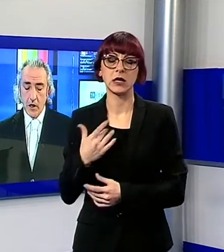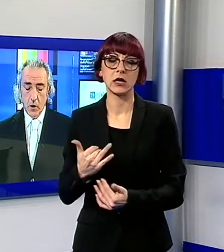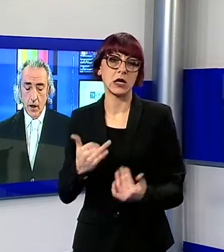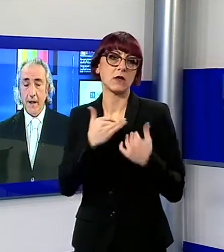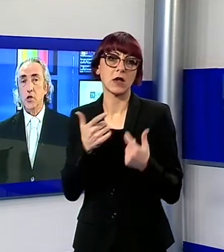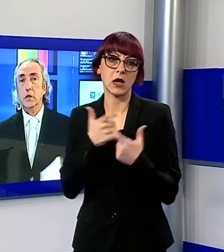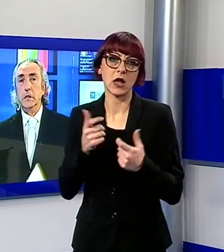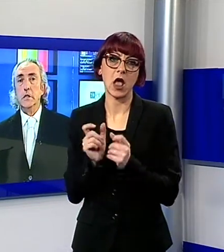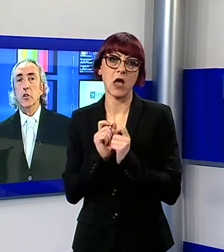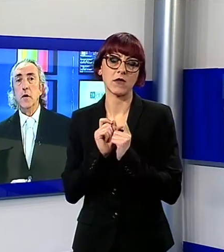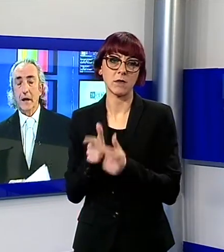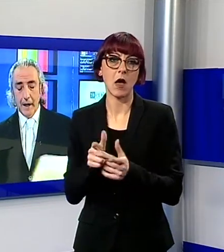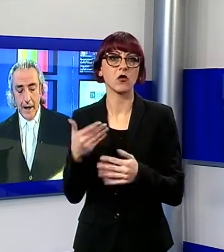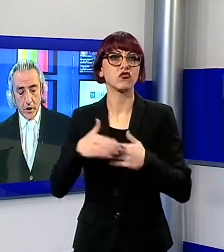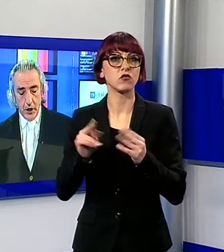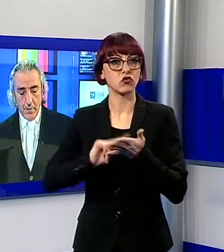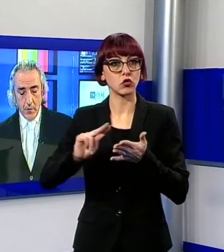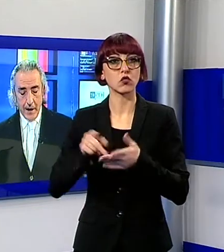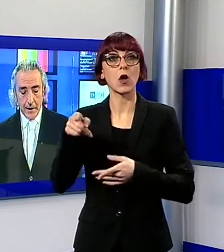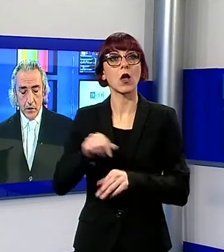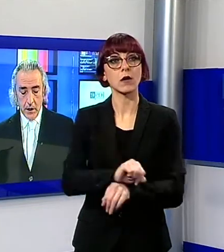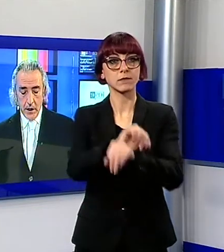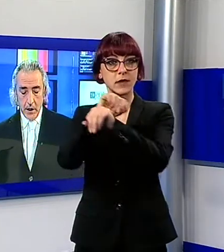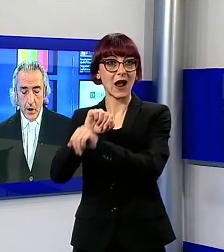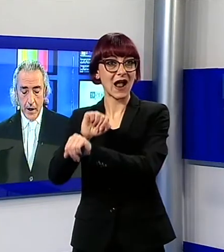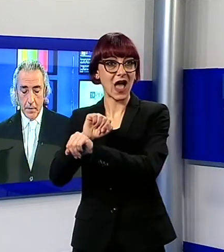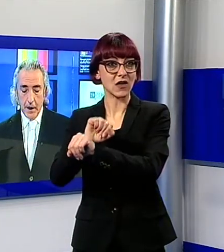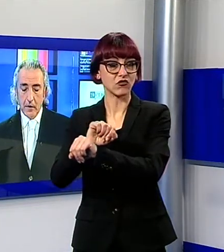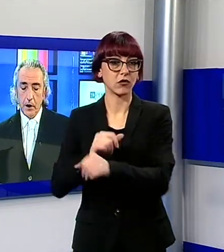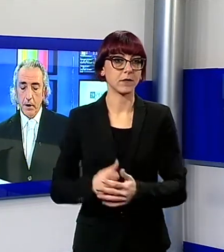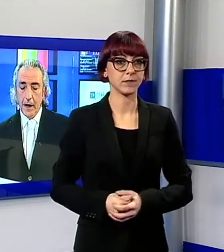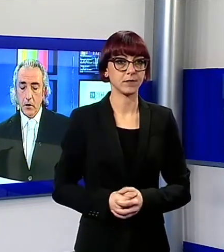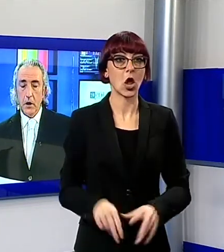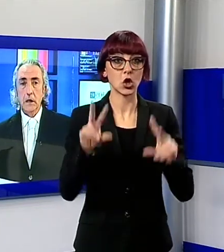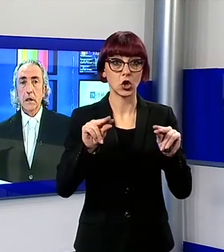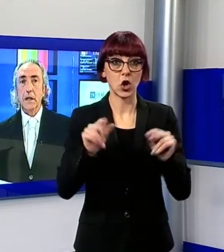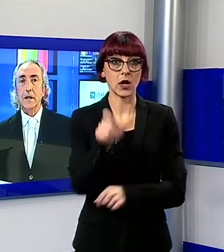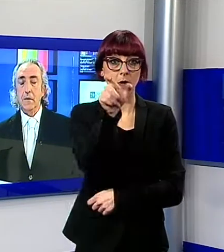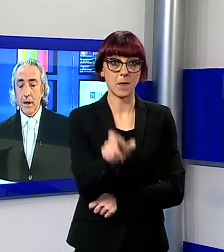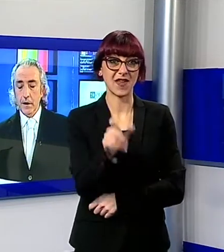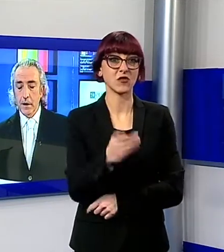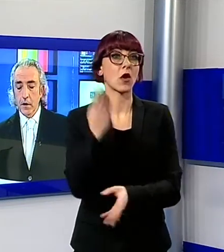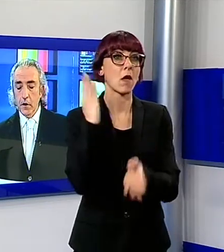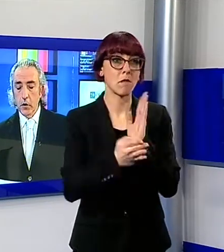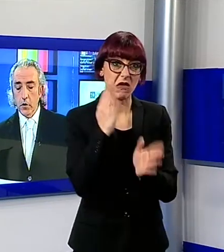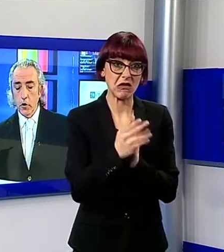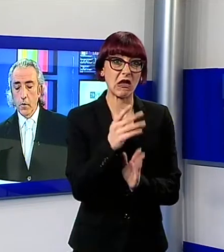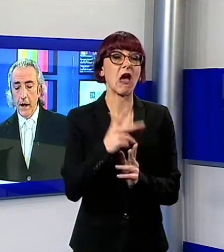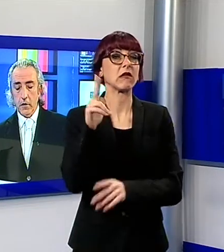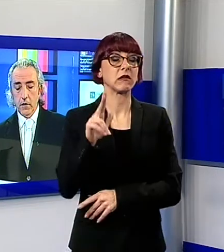scuole. Adesso si trova in carcere. Abbiamo un'altra notizia di cronaca, picchiato e rapinato da tre banditi con il volto coperto. Il